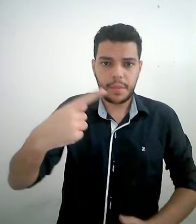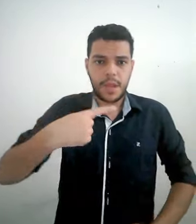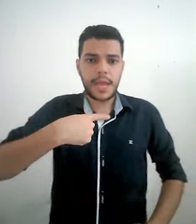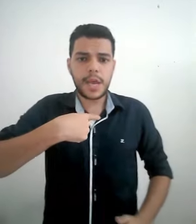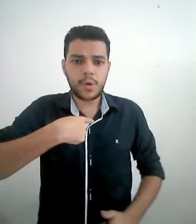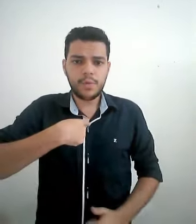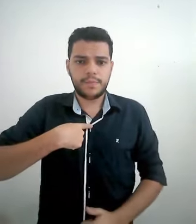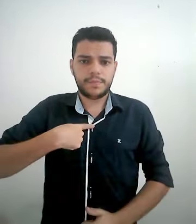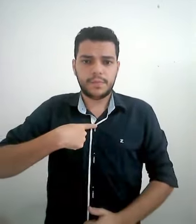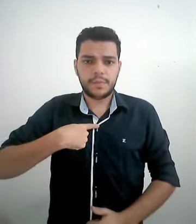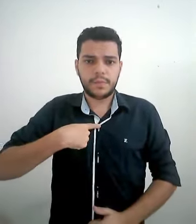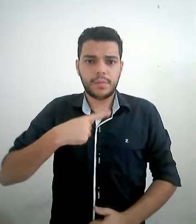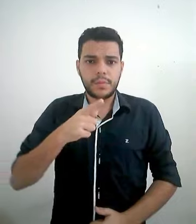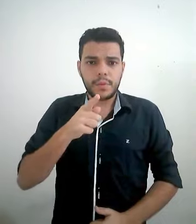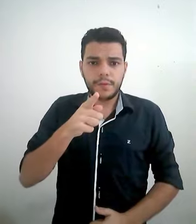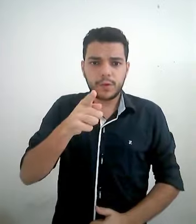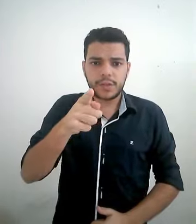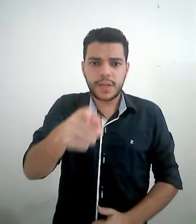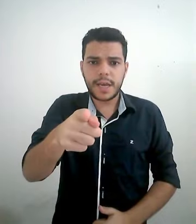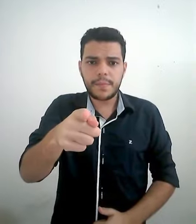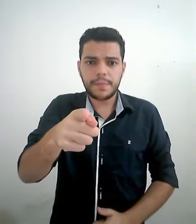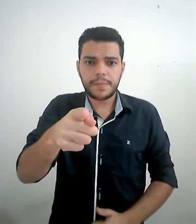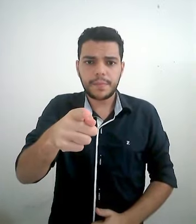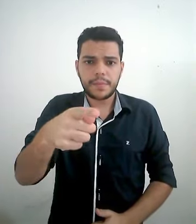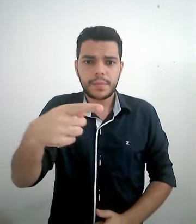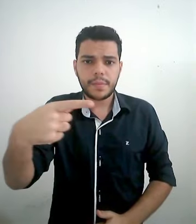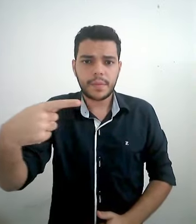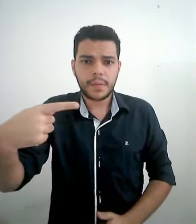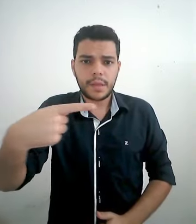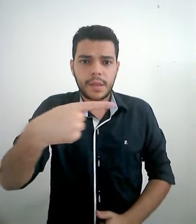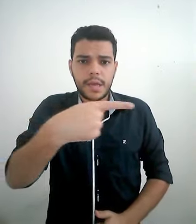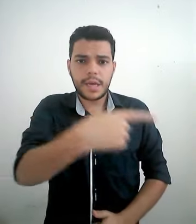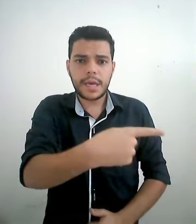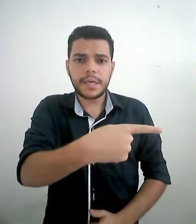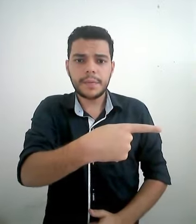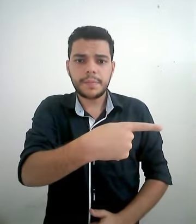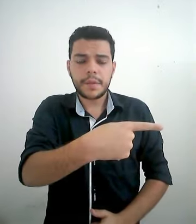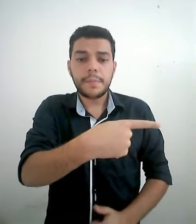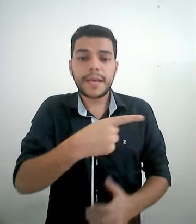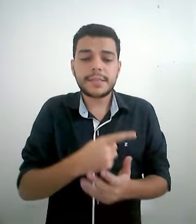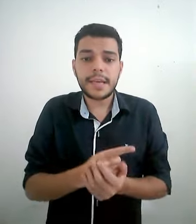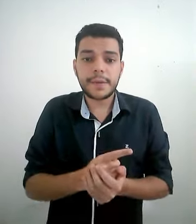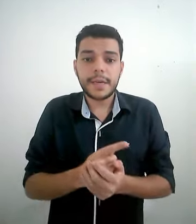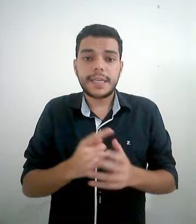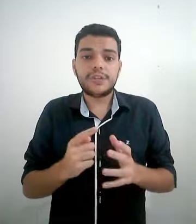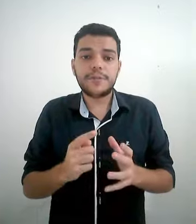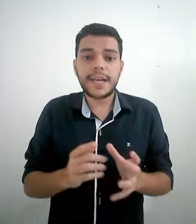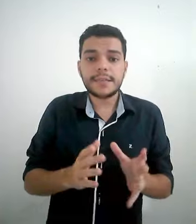Eu, você, ele. Perceba que a diferença